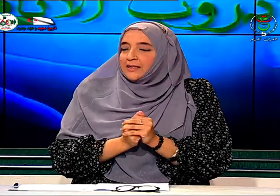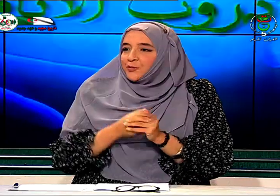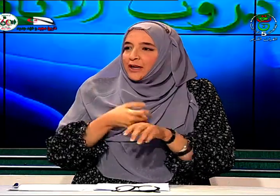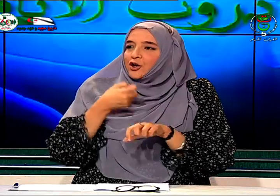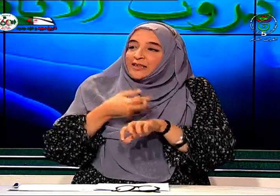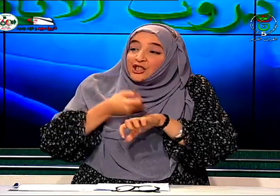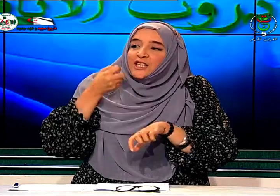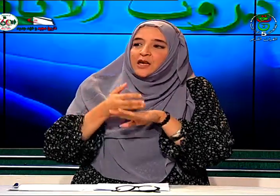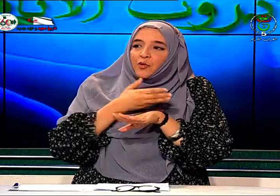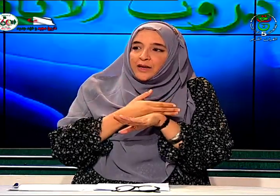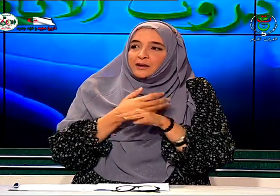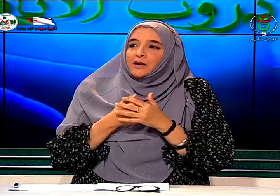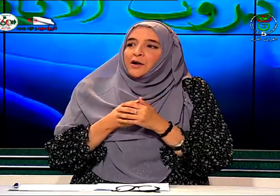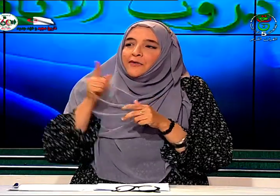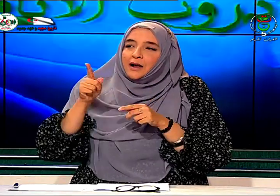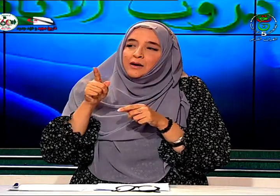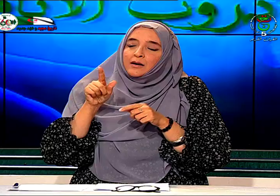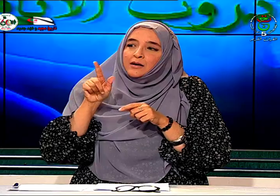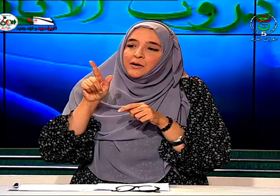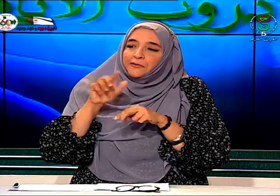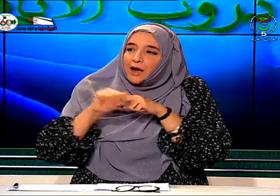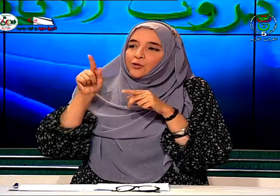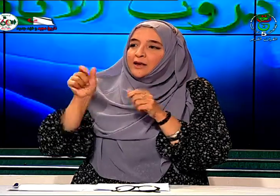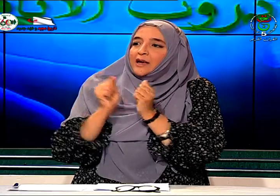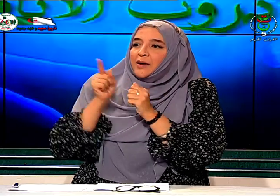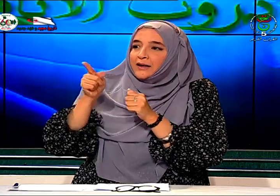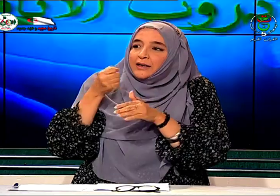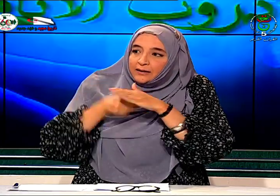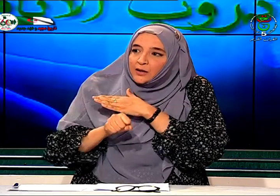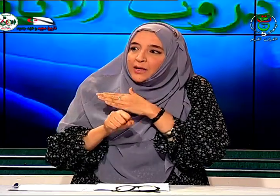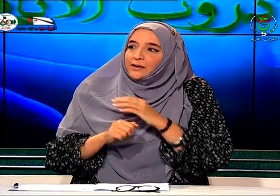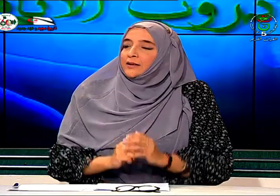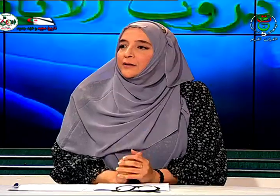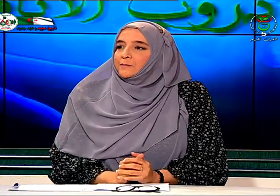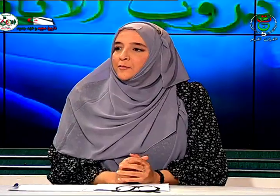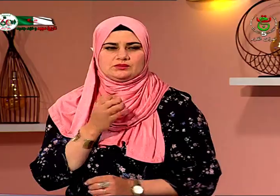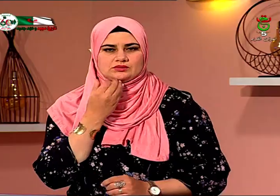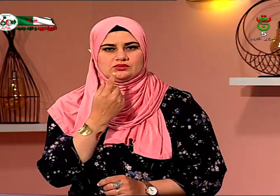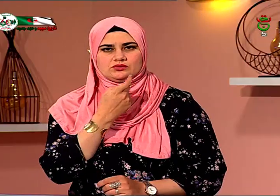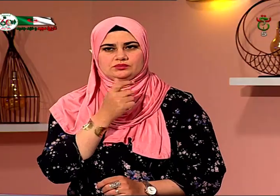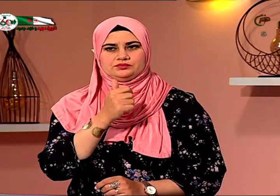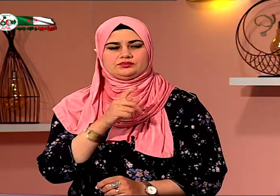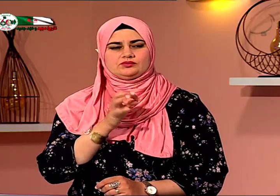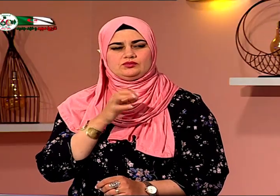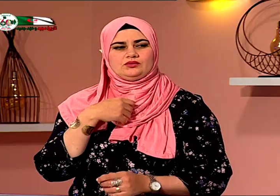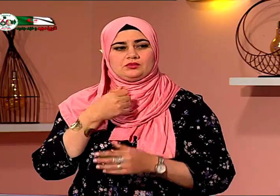التشخيص المبكر فهل فعلوا ذلك معك عند ولادتك نعم شكرا على السؤال